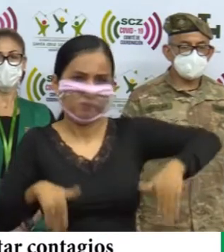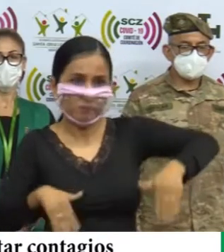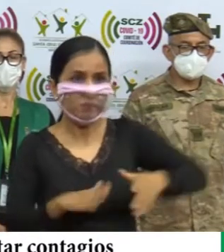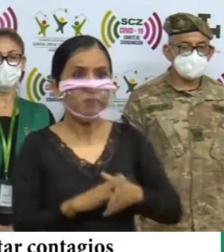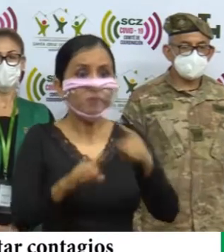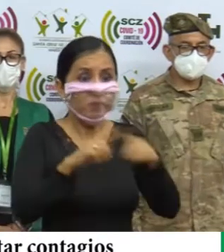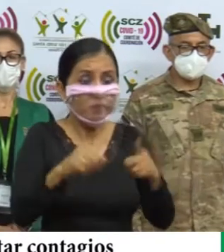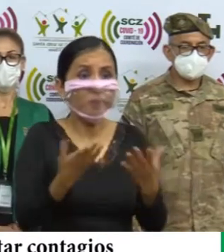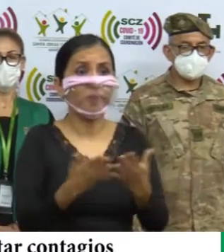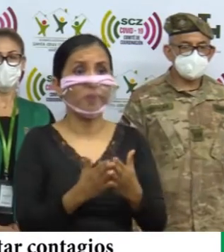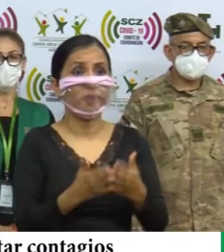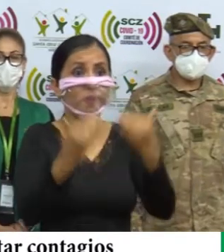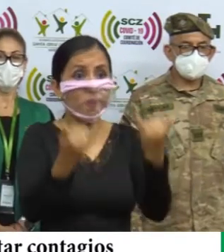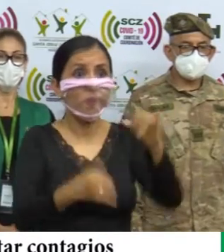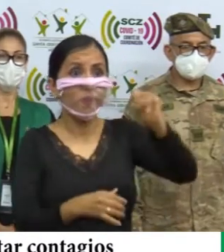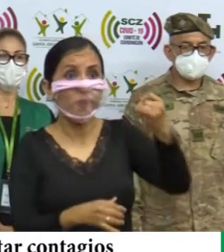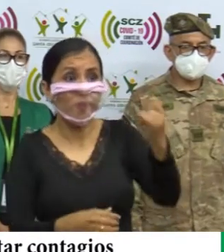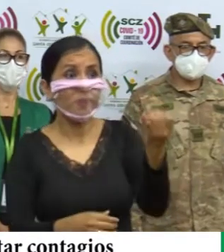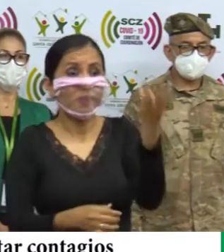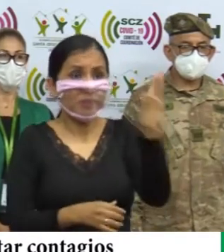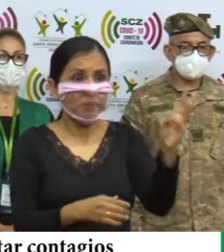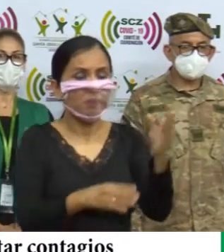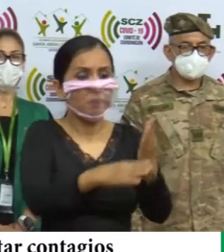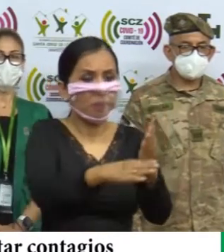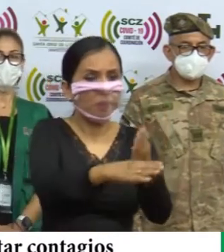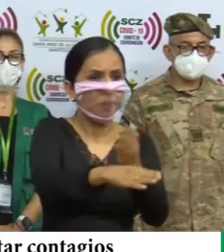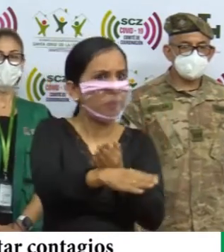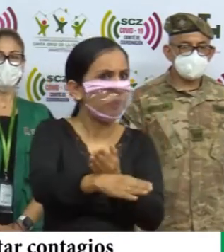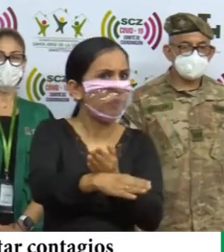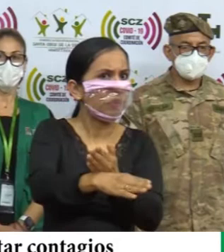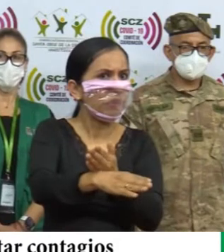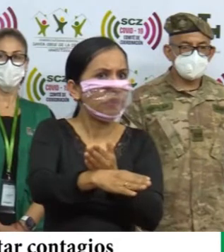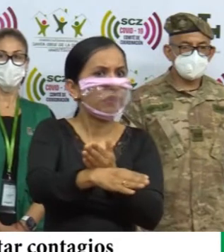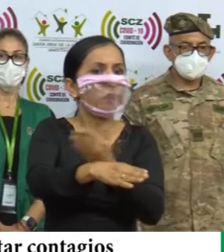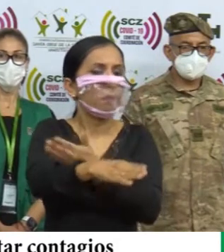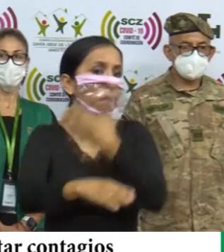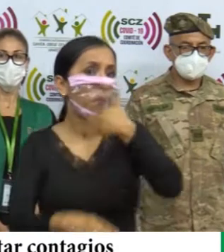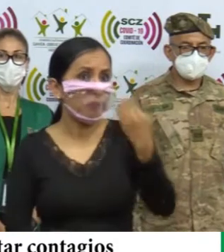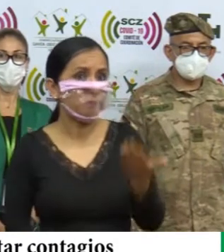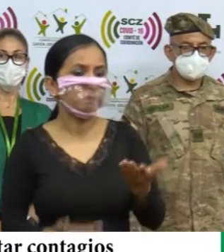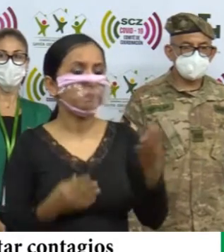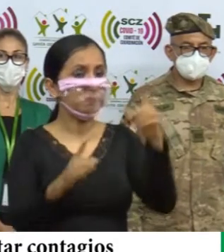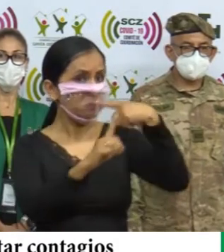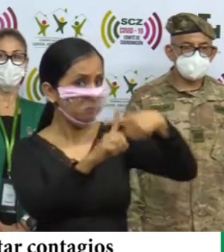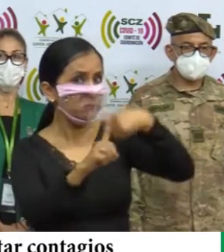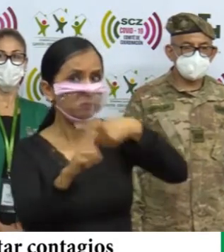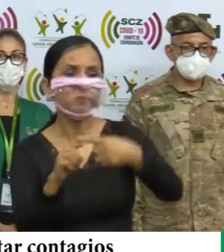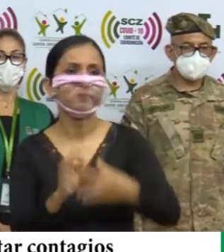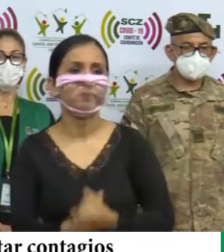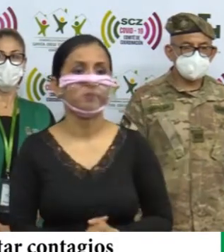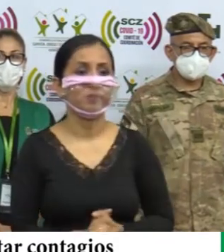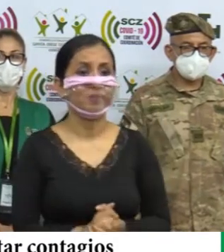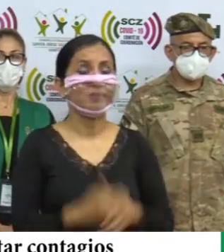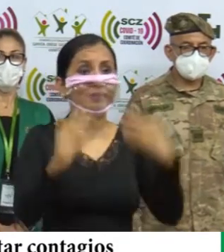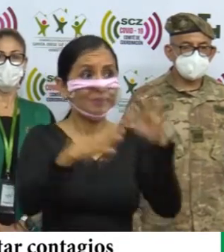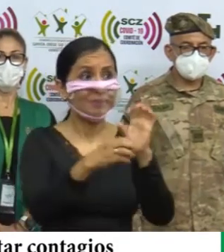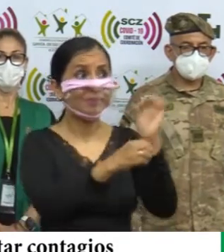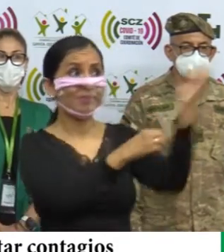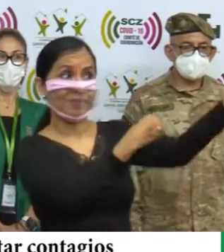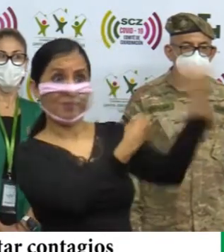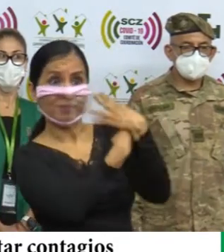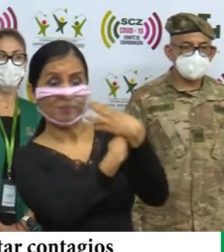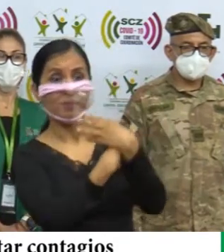pero en el transcurso de este jueves 16 su evolución médica ha sido mejor, ha sido favorable. Por indicación de los